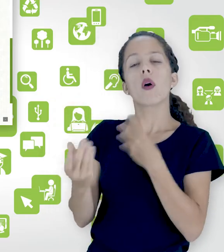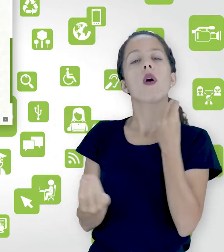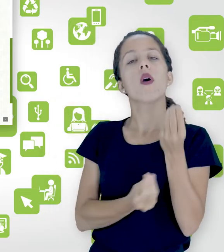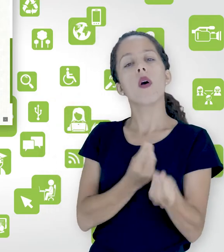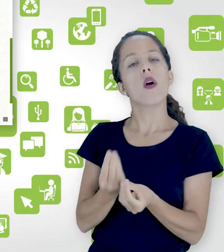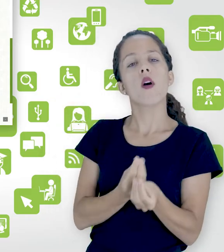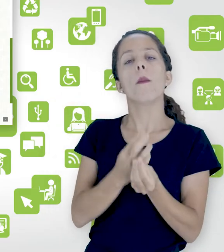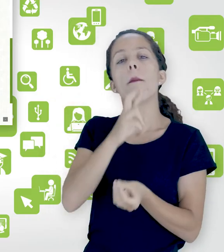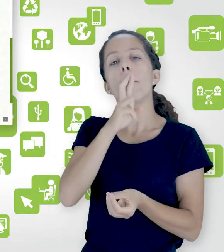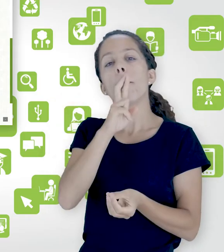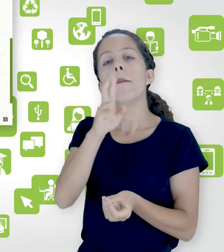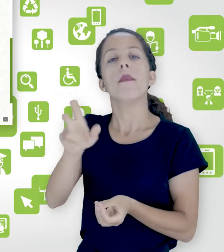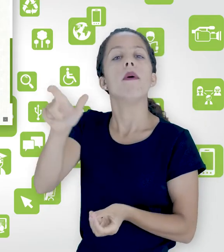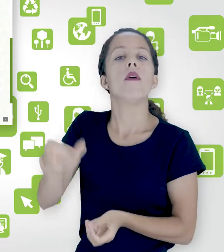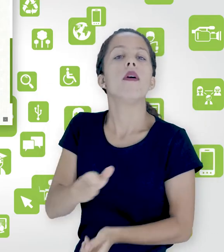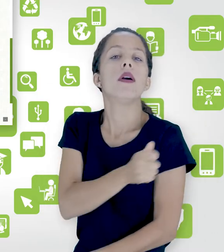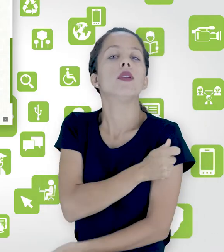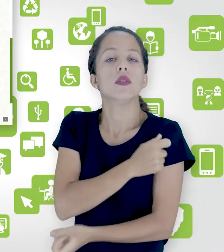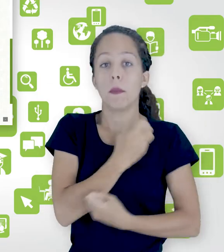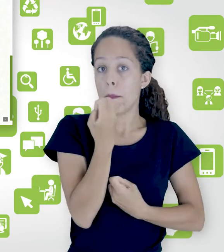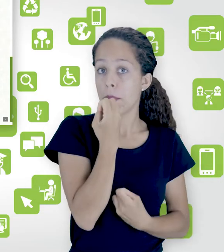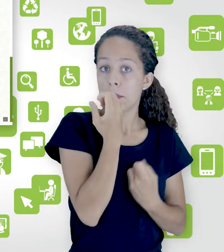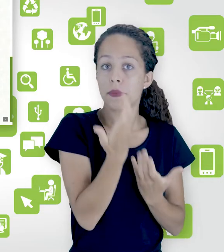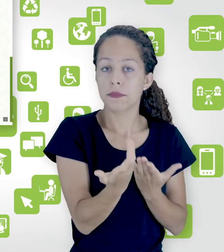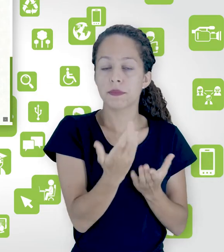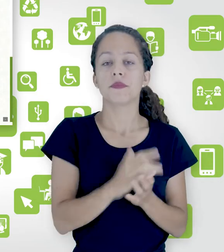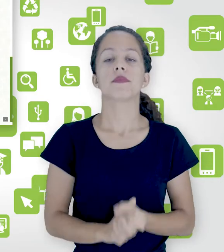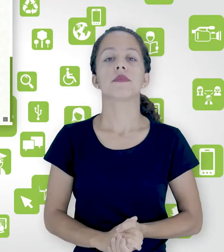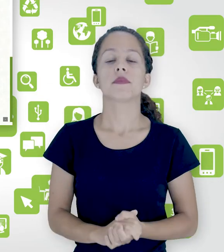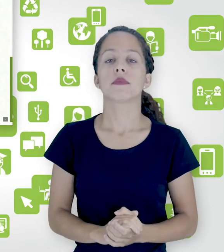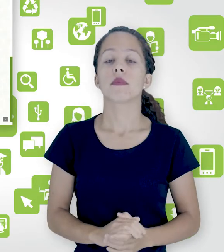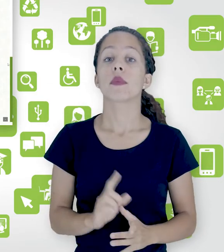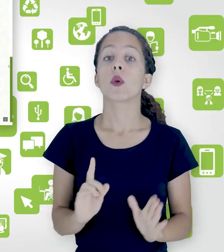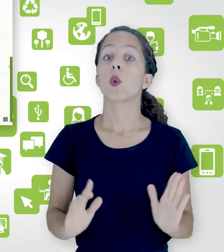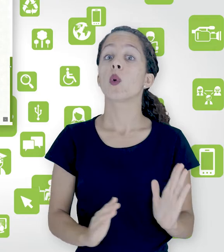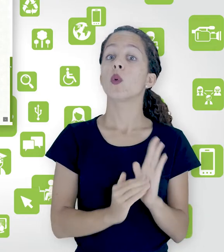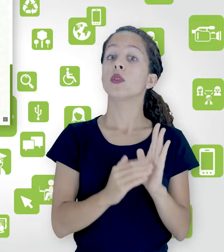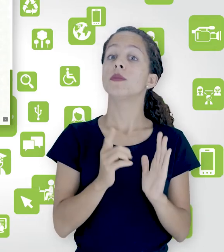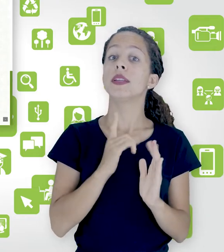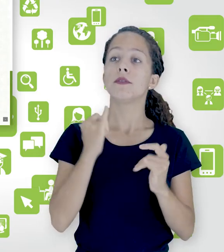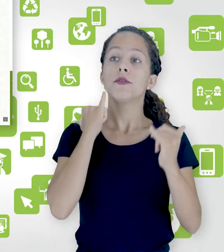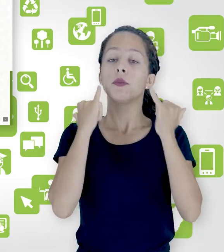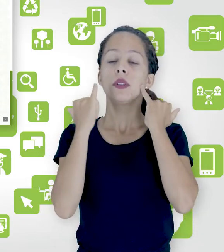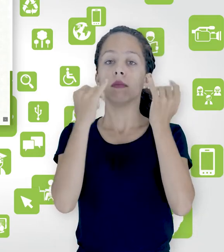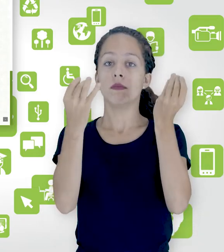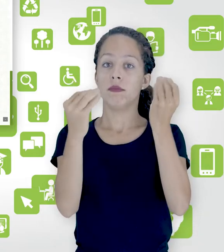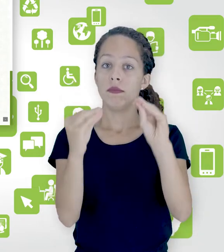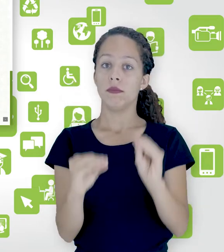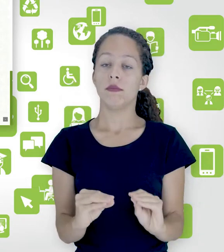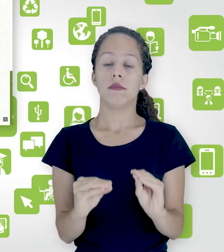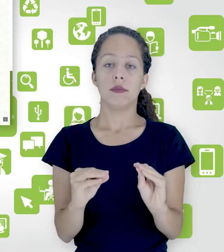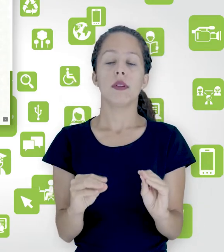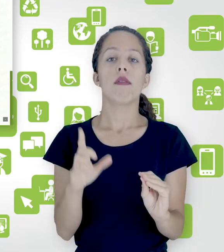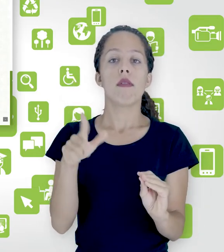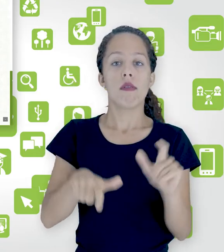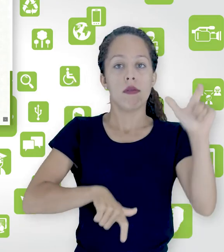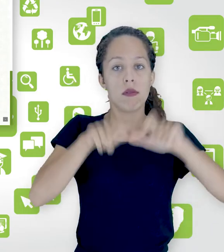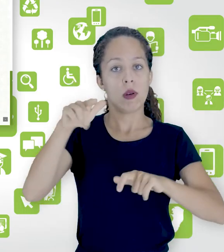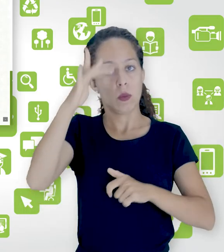quer que ela seja respondida. E por último, você tem informações que você pode colocar para os próprios